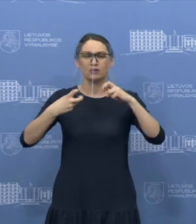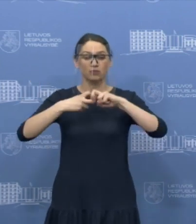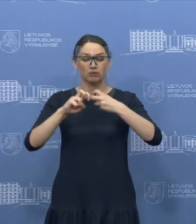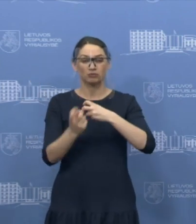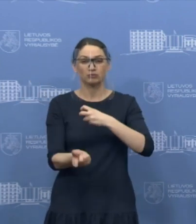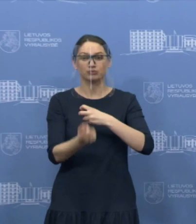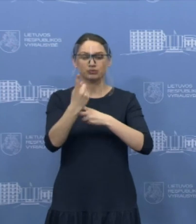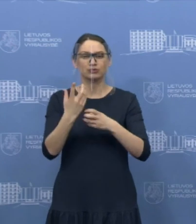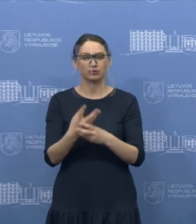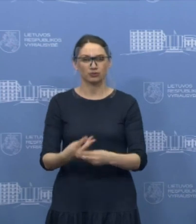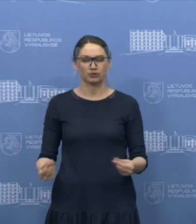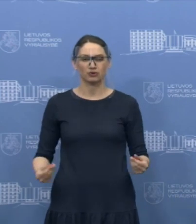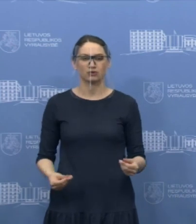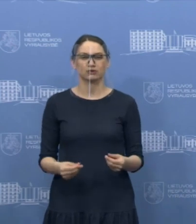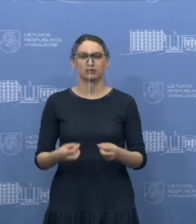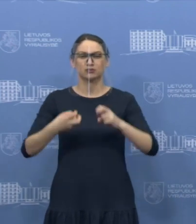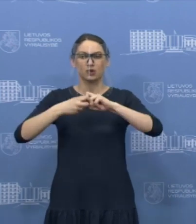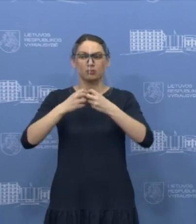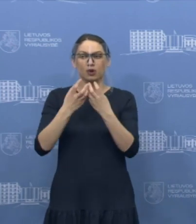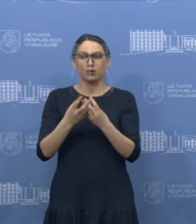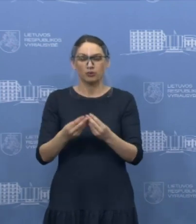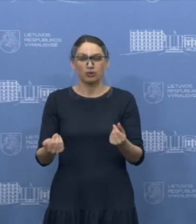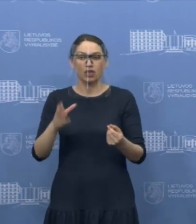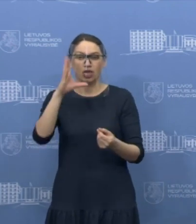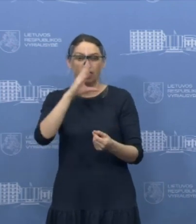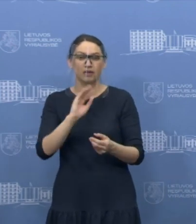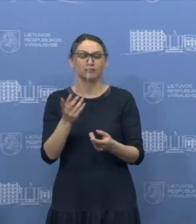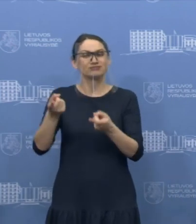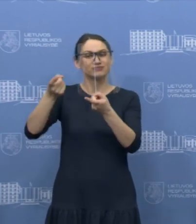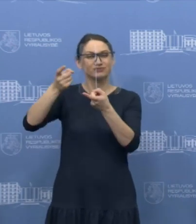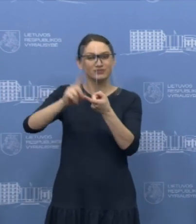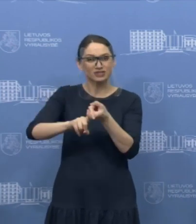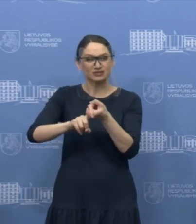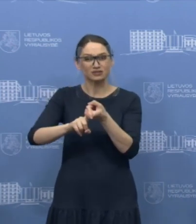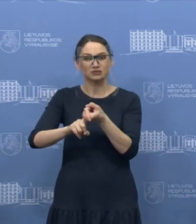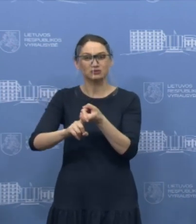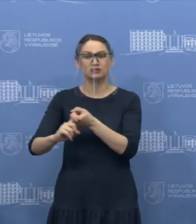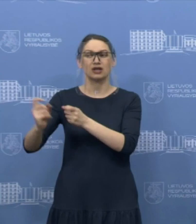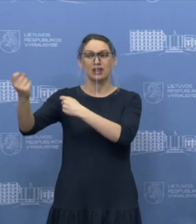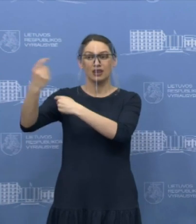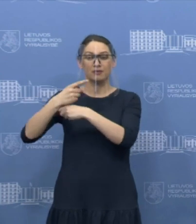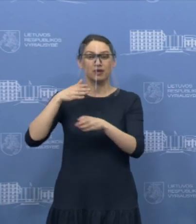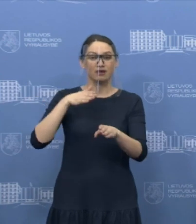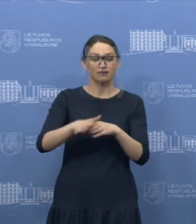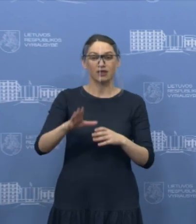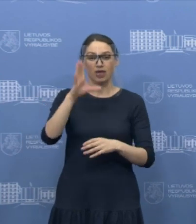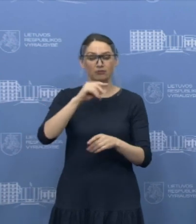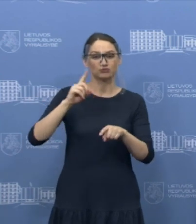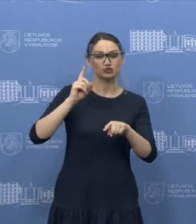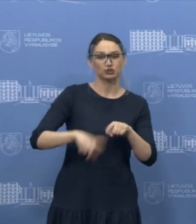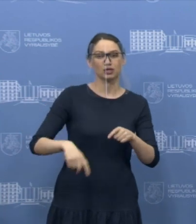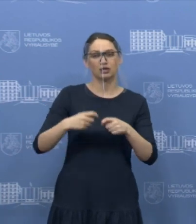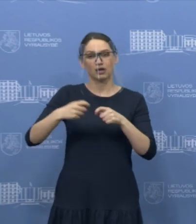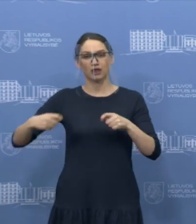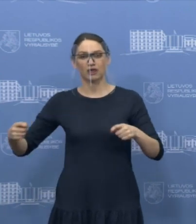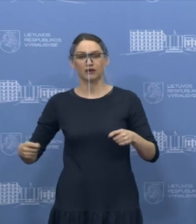sprendimo greitis ir siekmė, mano manimu šiai dienai priklauso nuo to, kaip greitai pradedame vykdyti pavėdimus ir iškoti sprendimų, iškoti